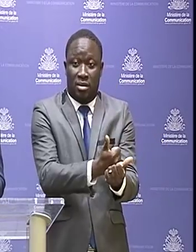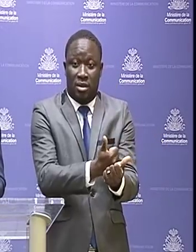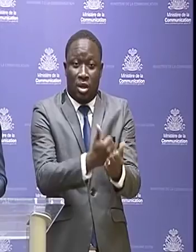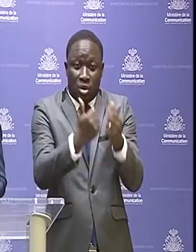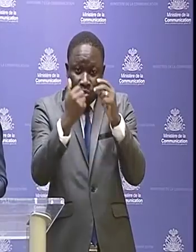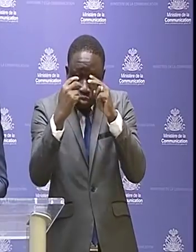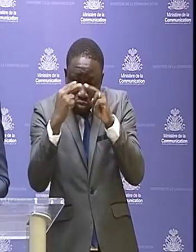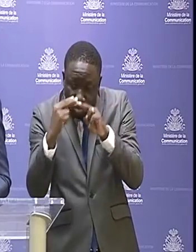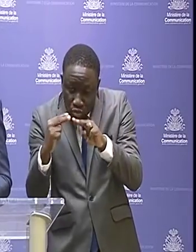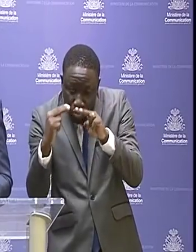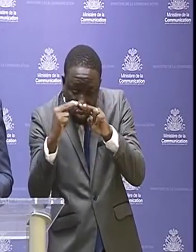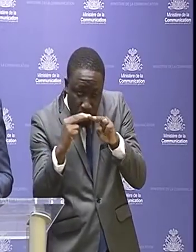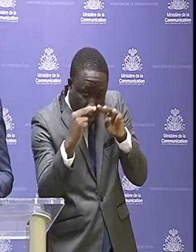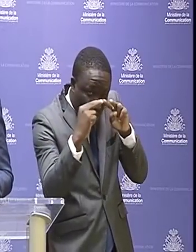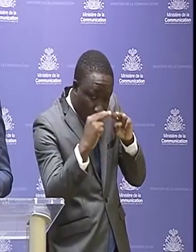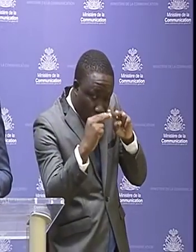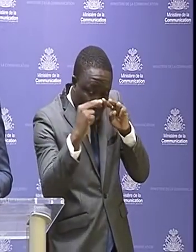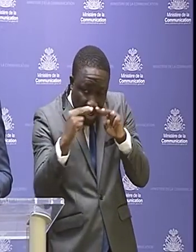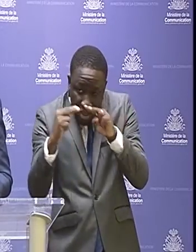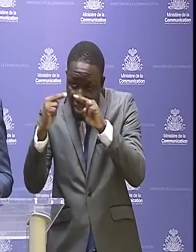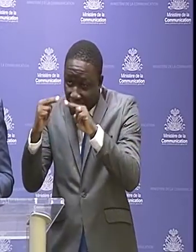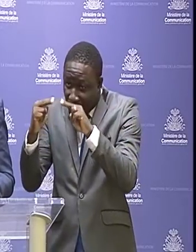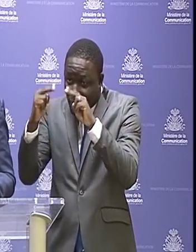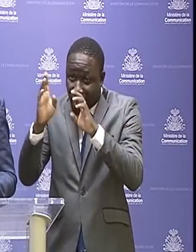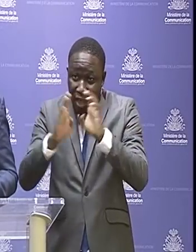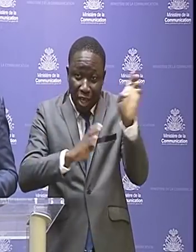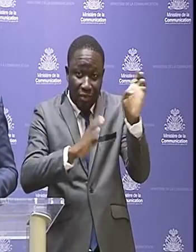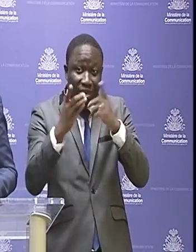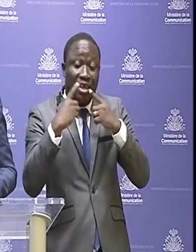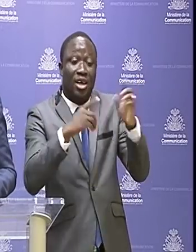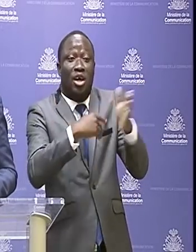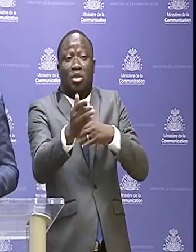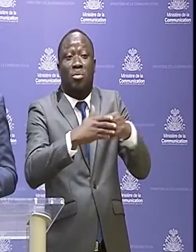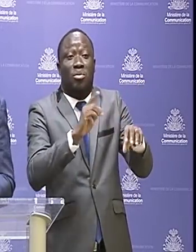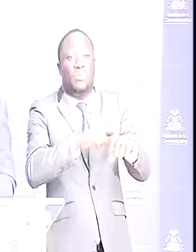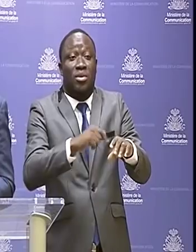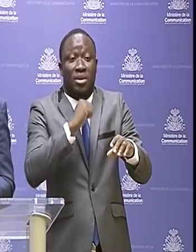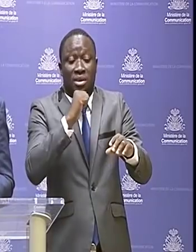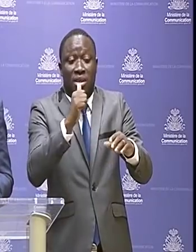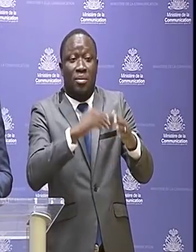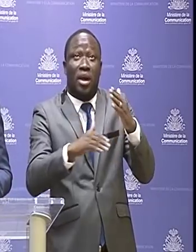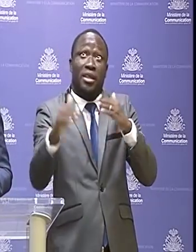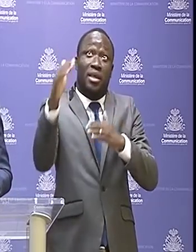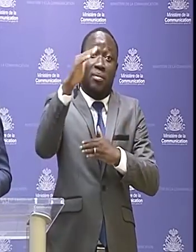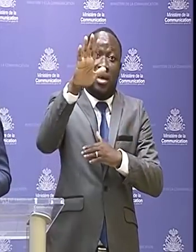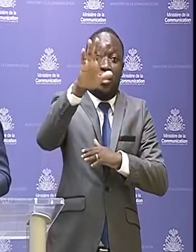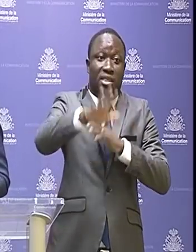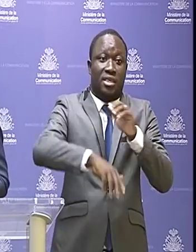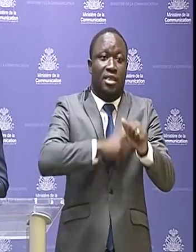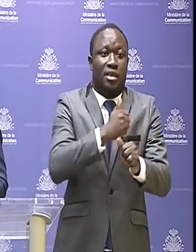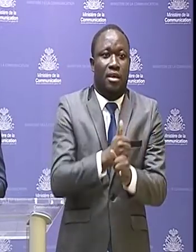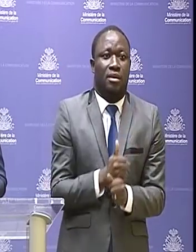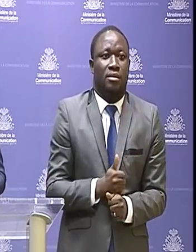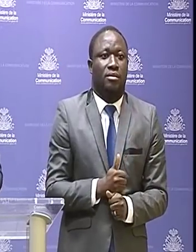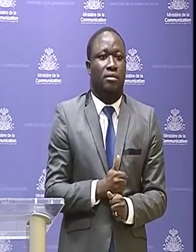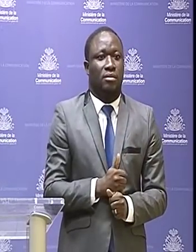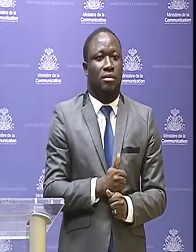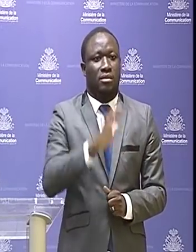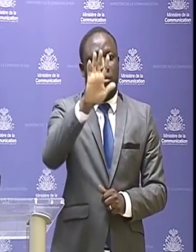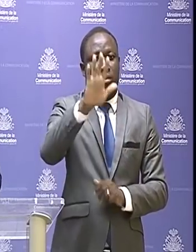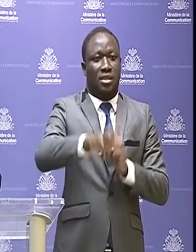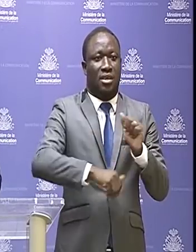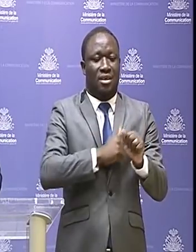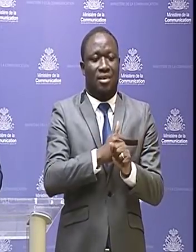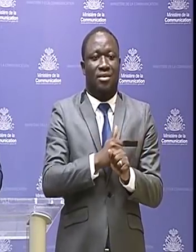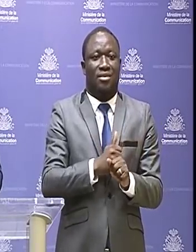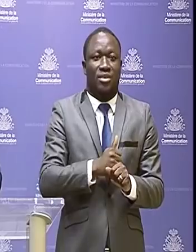nou verifiye déclarasyon nan, an nipote kel mouman, nou délai ki pa dépassé 5 an, passeke nou avon un délai de preskripsyon ki e de 5